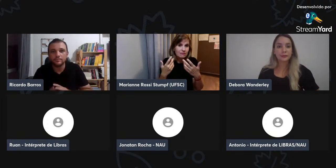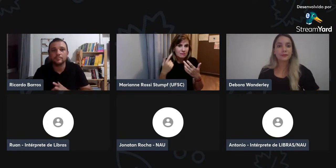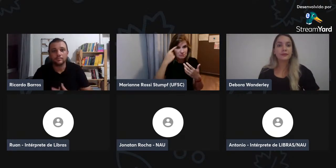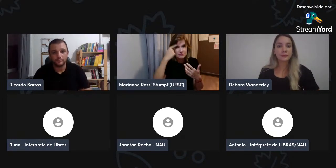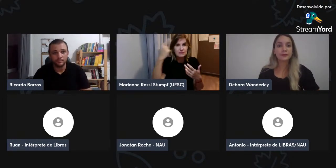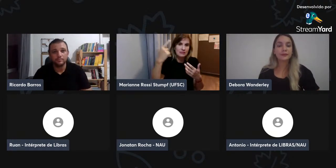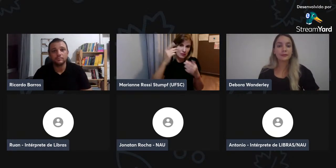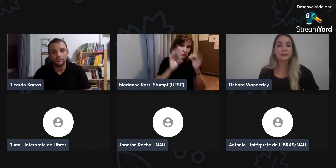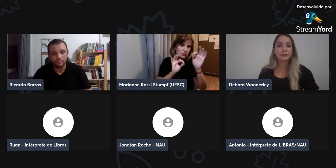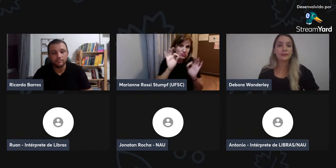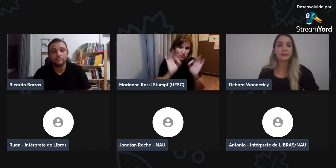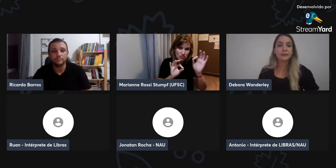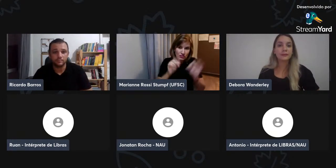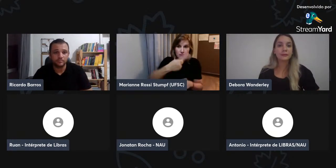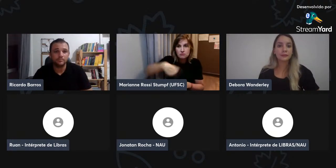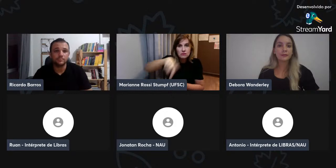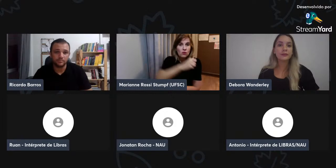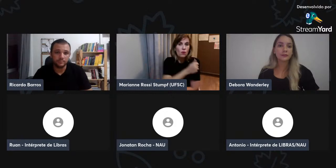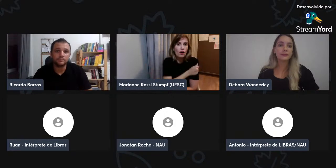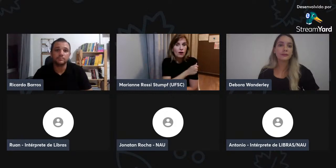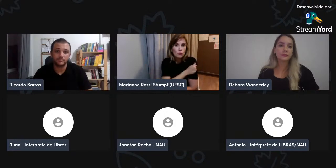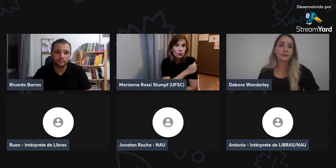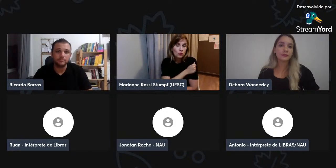podemos utilizar nas escolas, né?